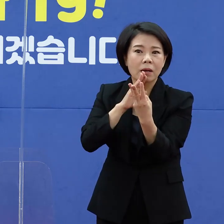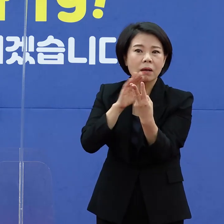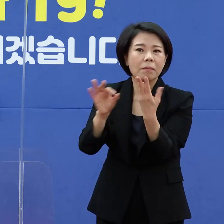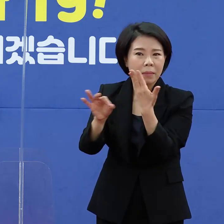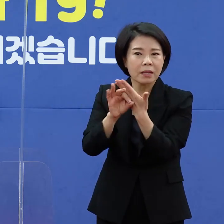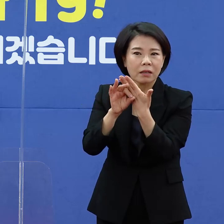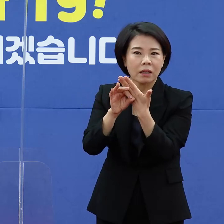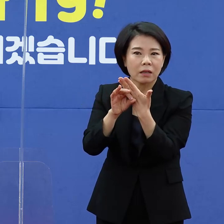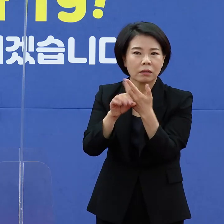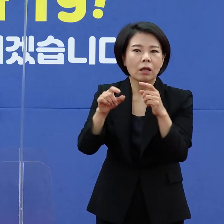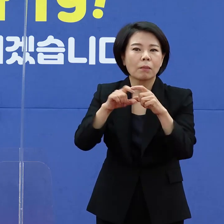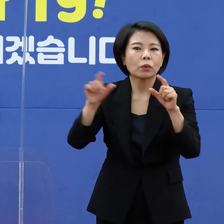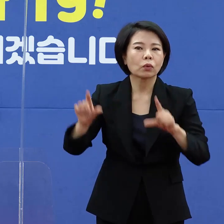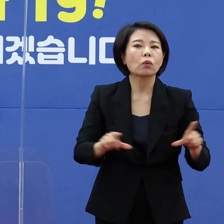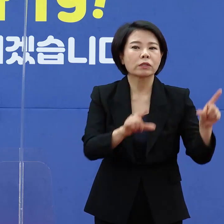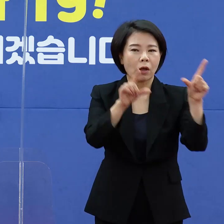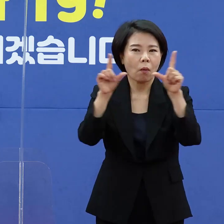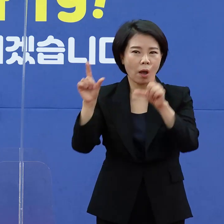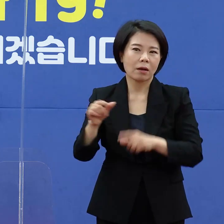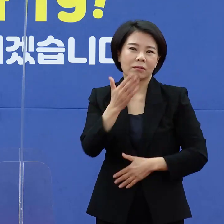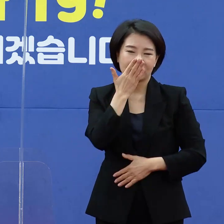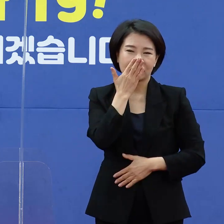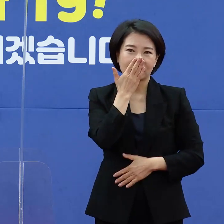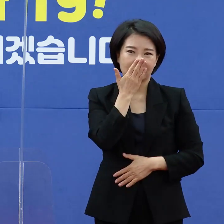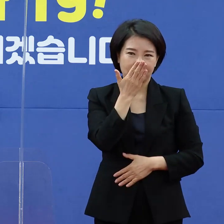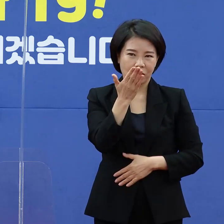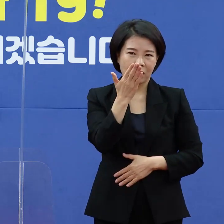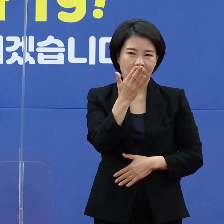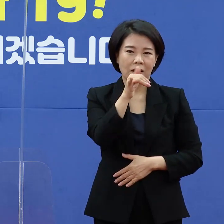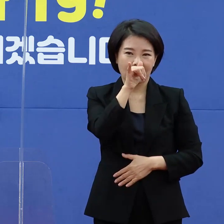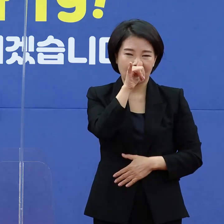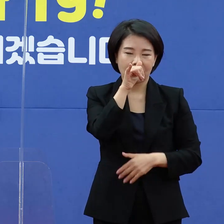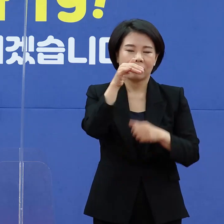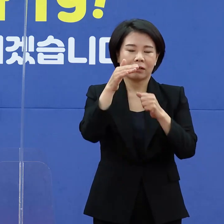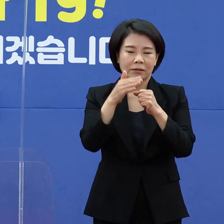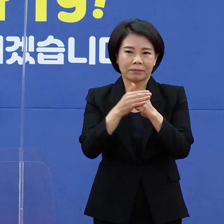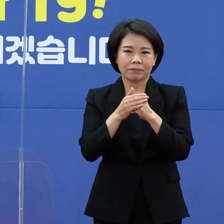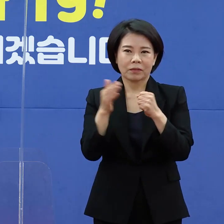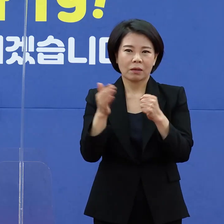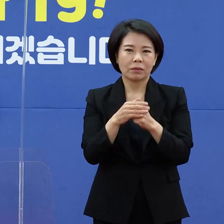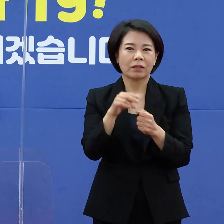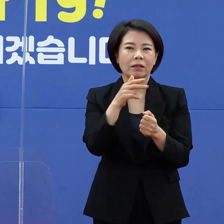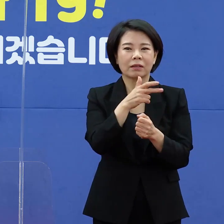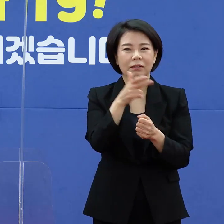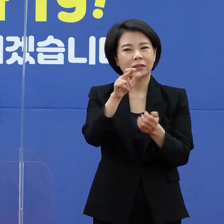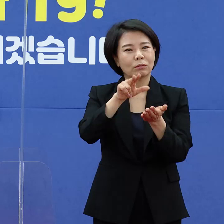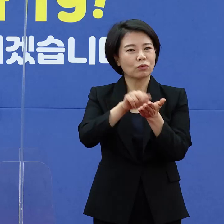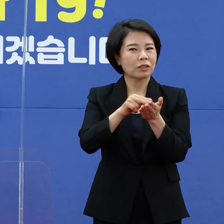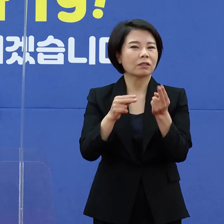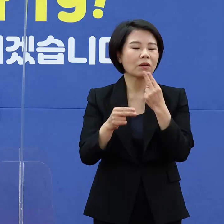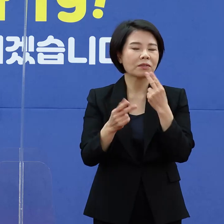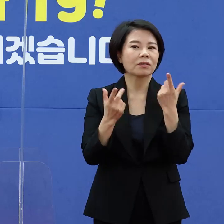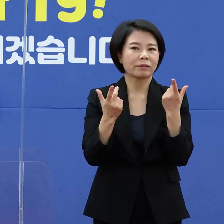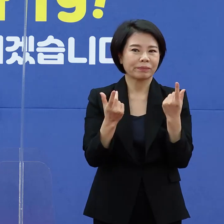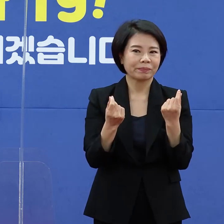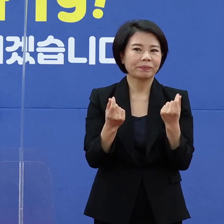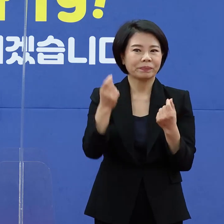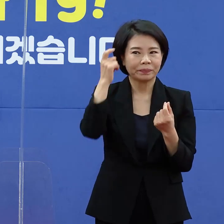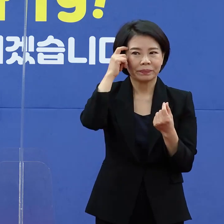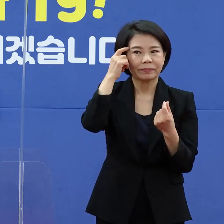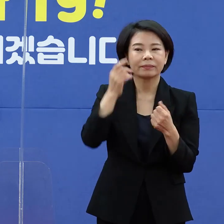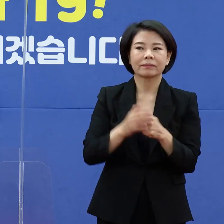일상생활이 가능하게 되어 있기 때문에 큰 문제는 없을 것으로 생각하고 있습니다.